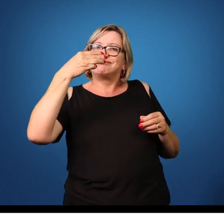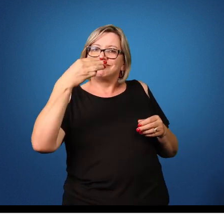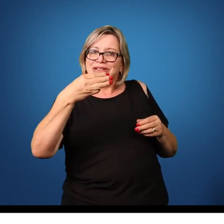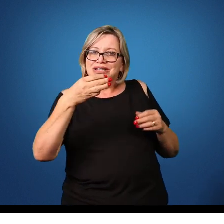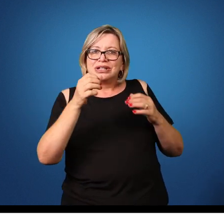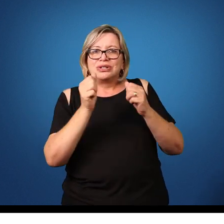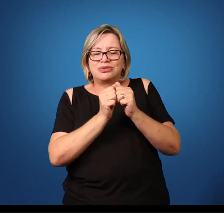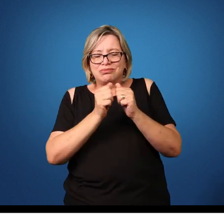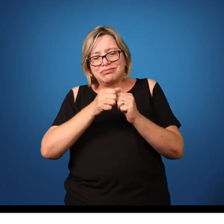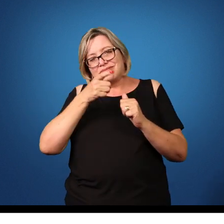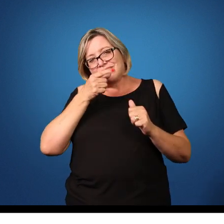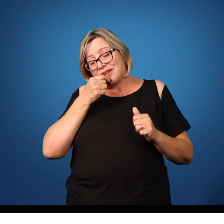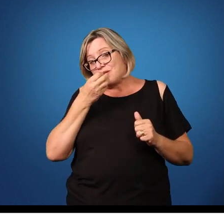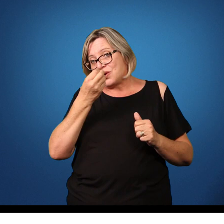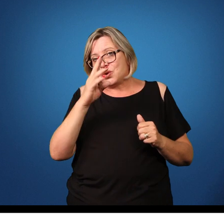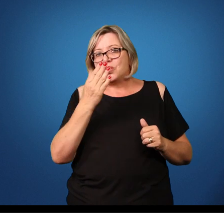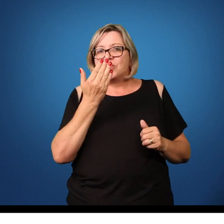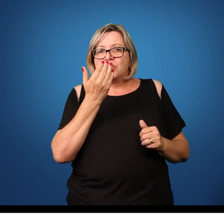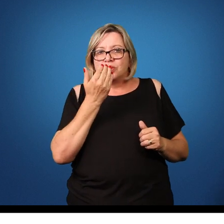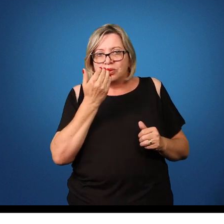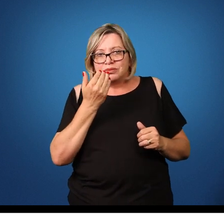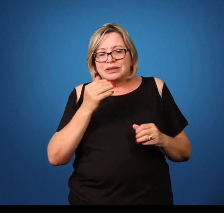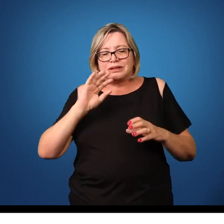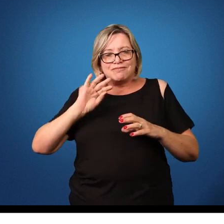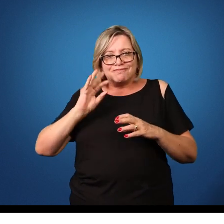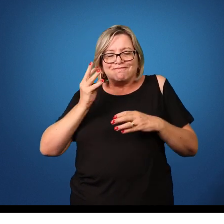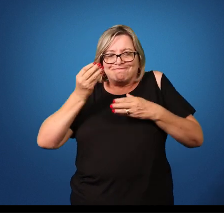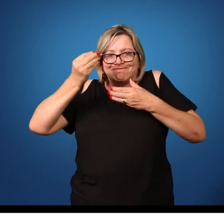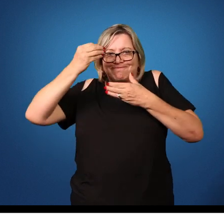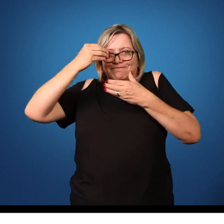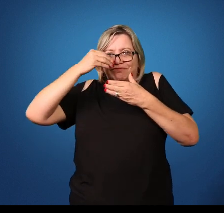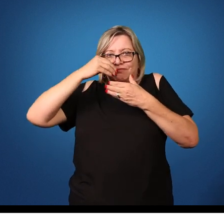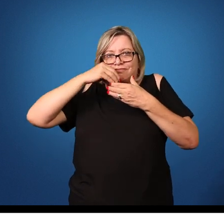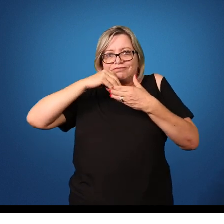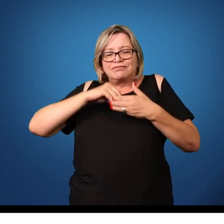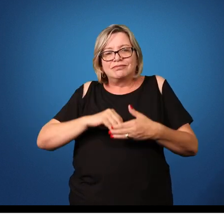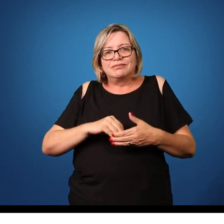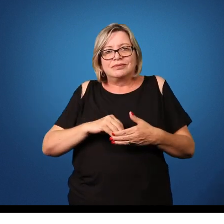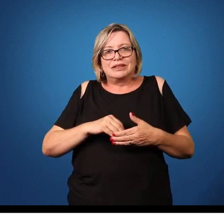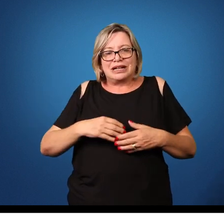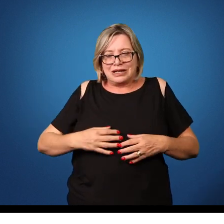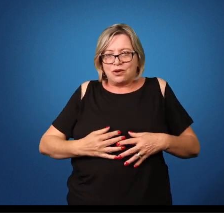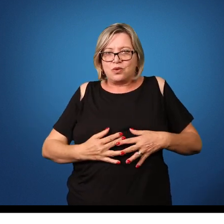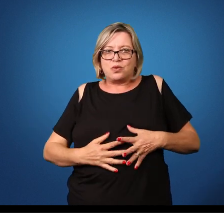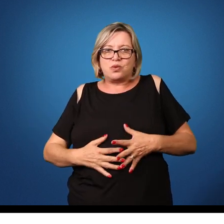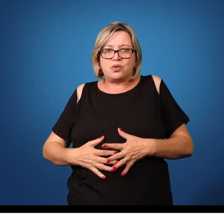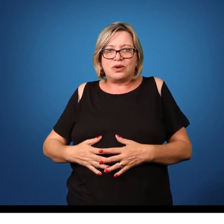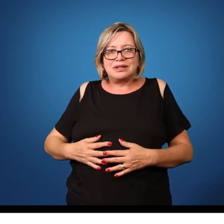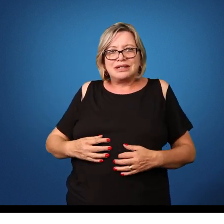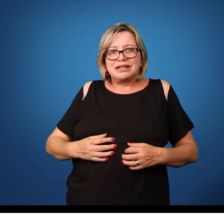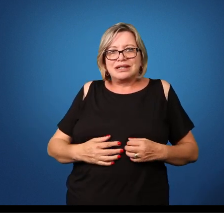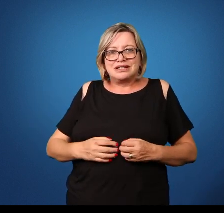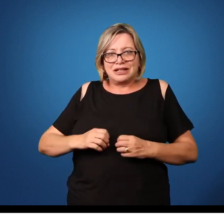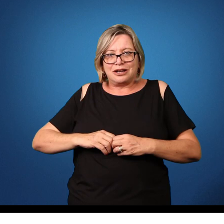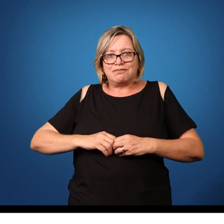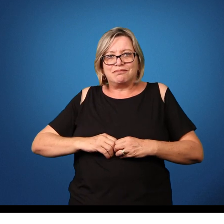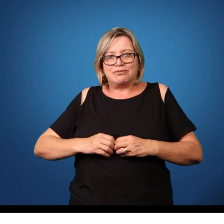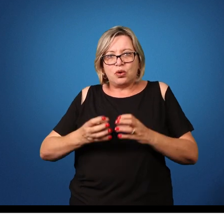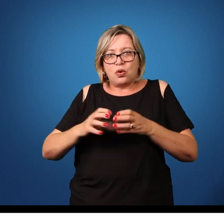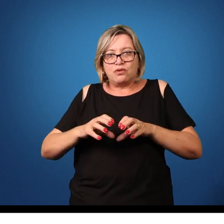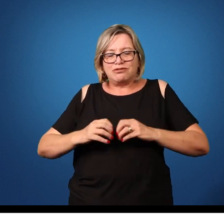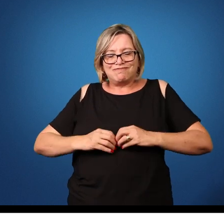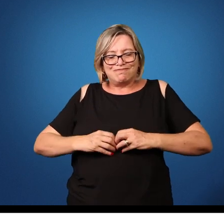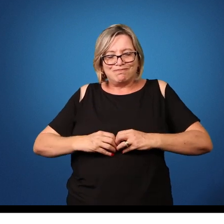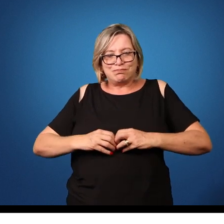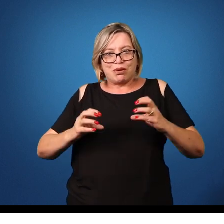junto a água e alimentos. Ela é a forma infectante. No estômago, a larva, ela eclode no ovo,